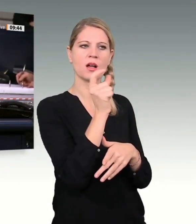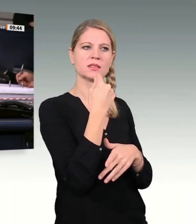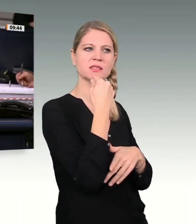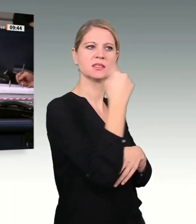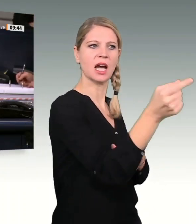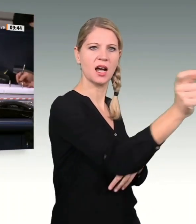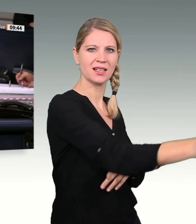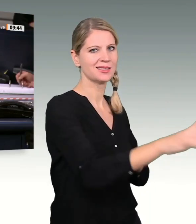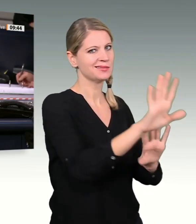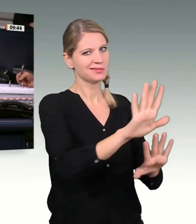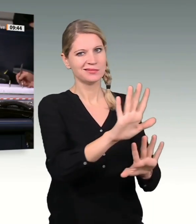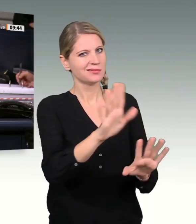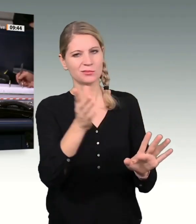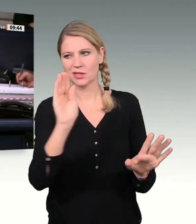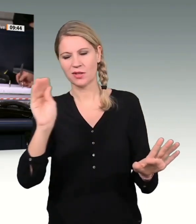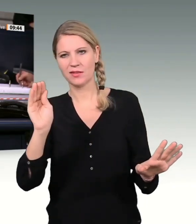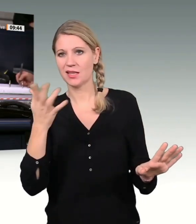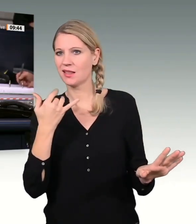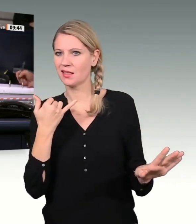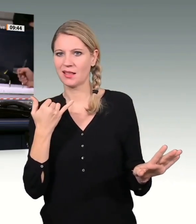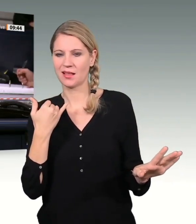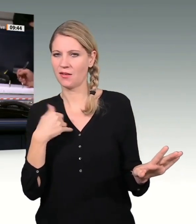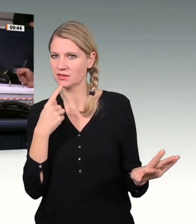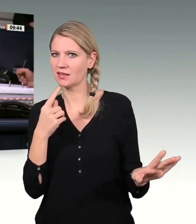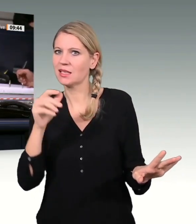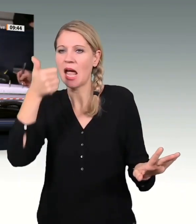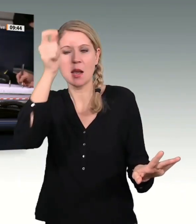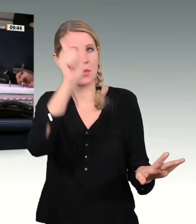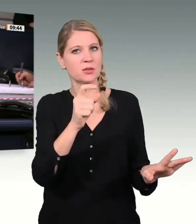speziell genannt haben, aber Teile einer Fraktion, und ich bitte darum,